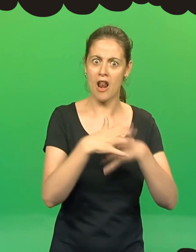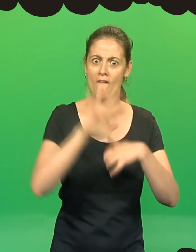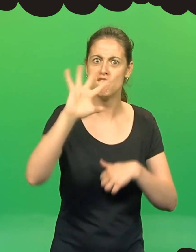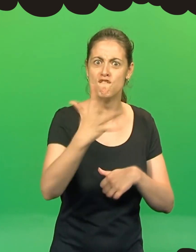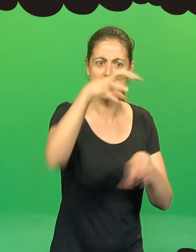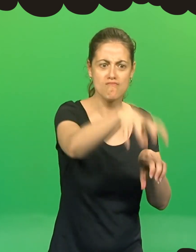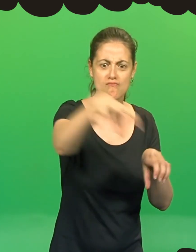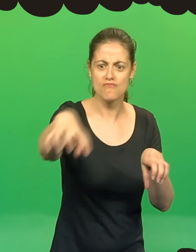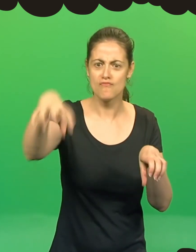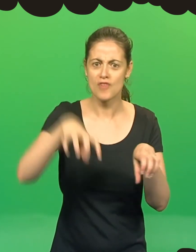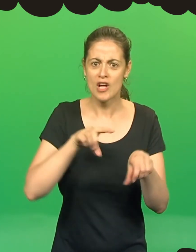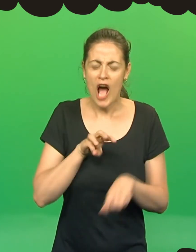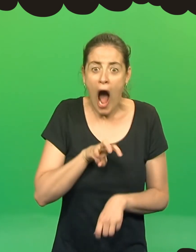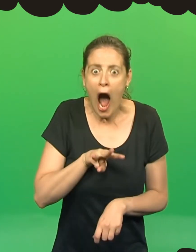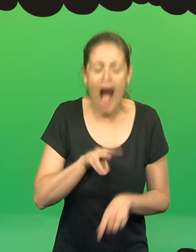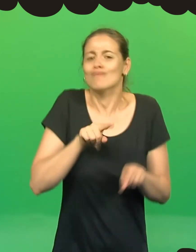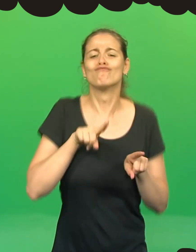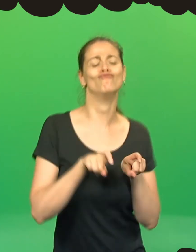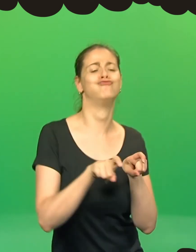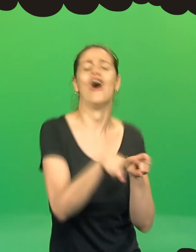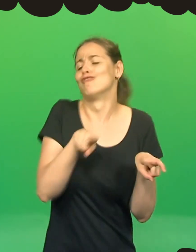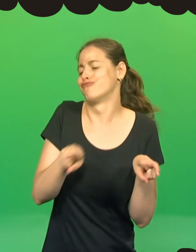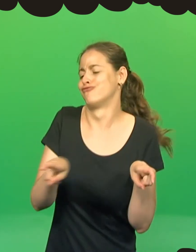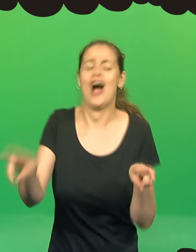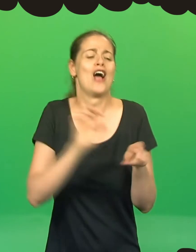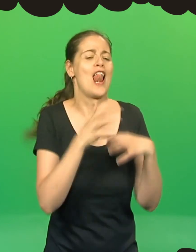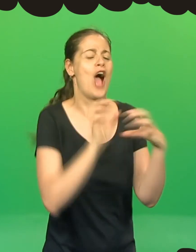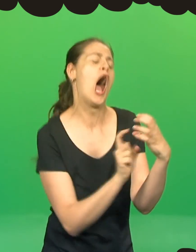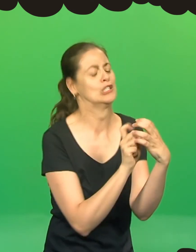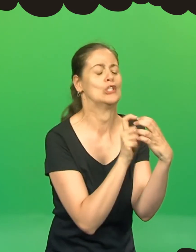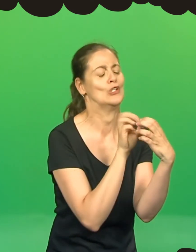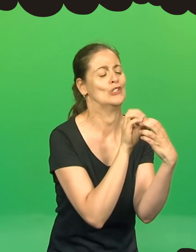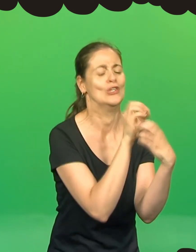Encontraram cinco laranjas sobre uma toalha de um piquenique. E logo, cada uma escolheu a sua.